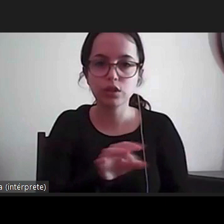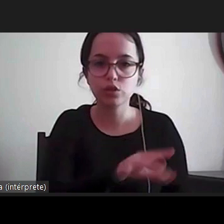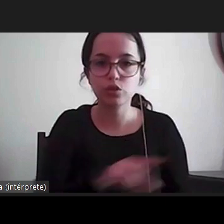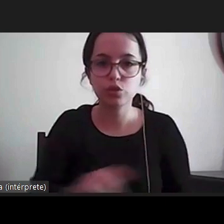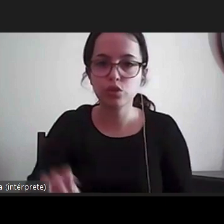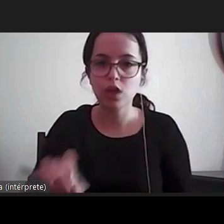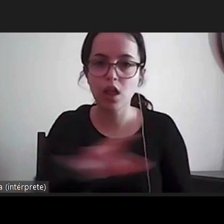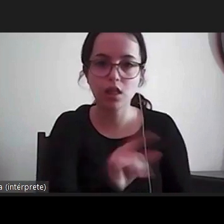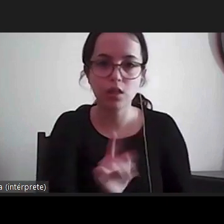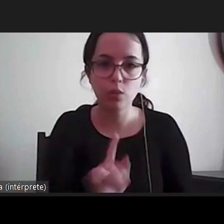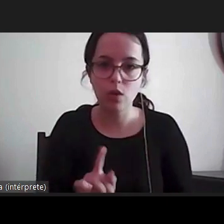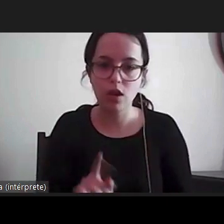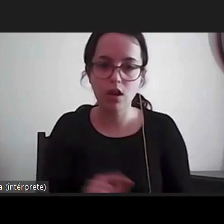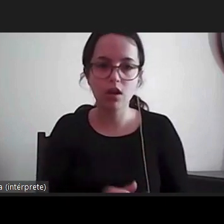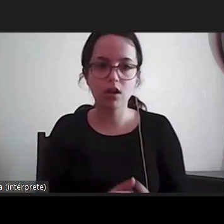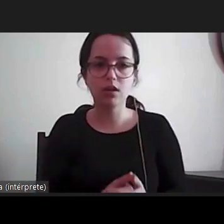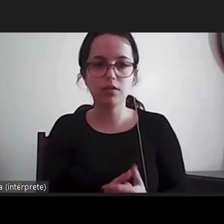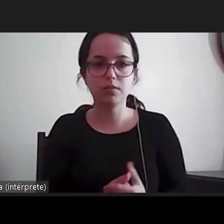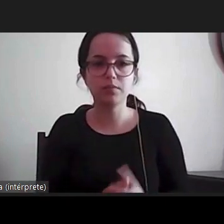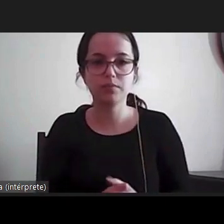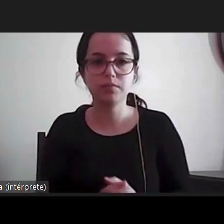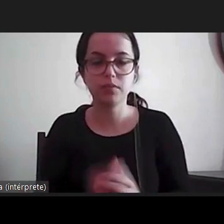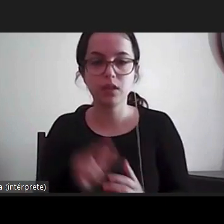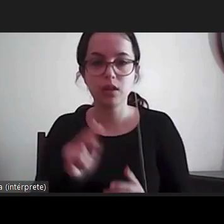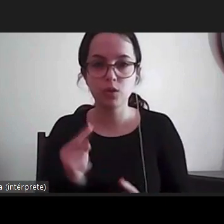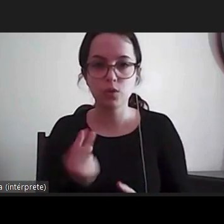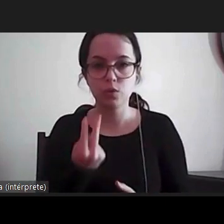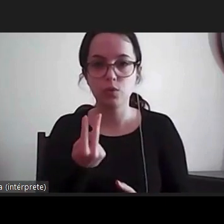duas questões com a matéria